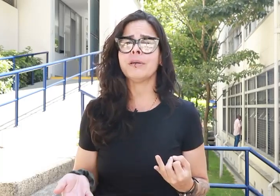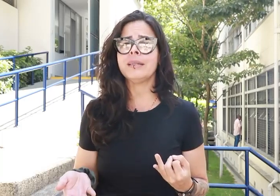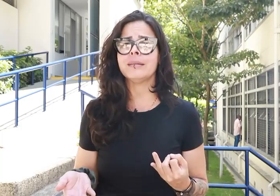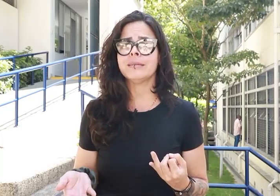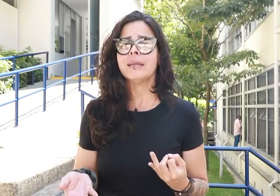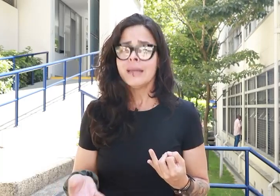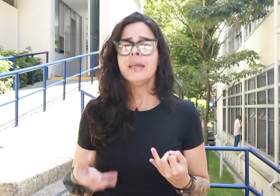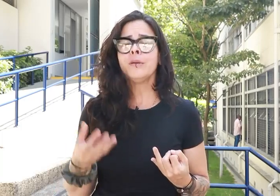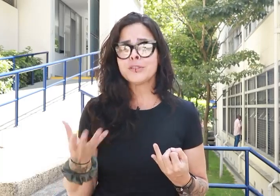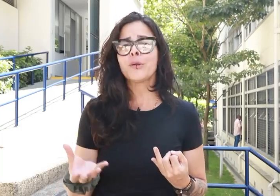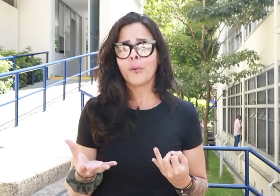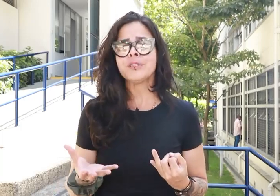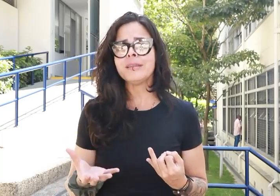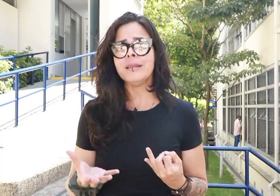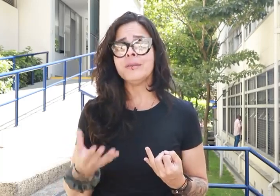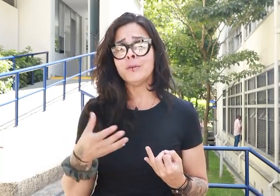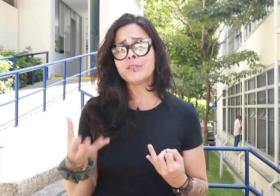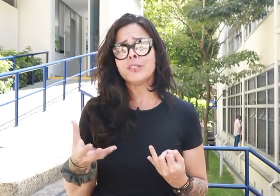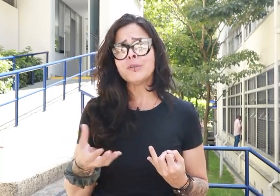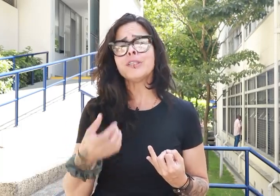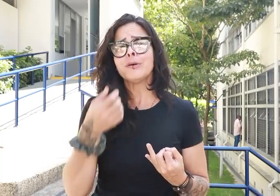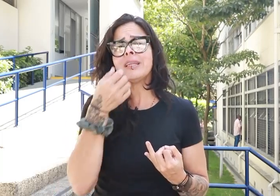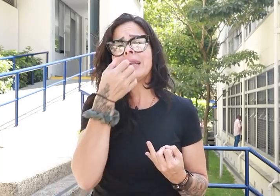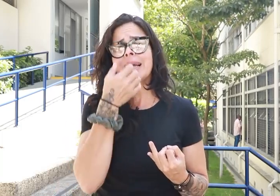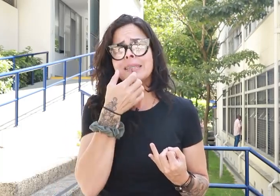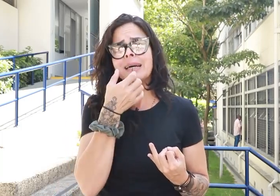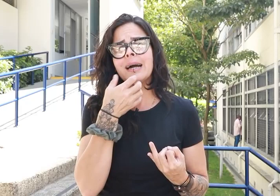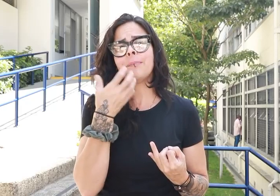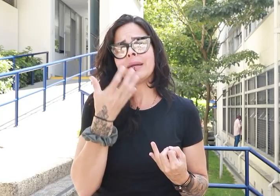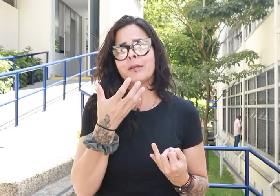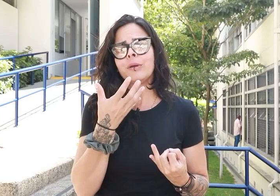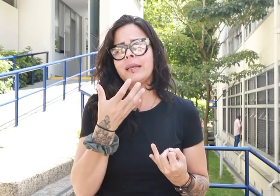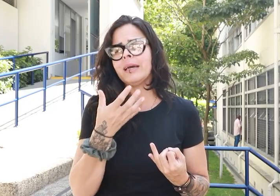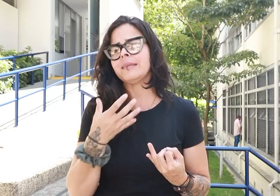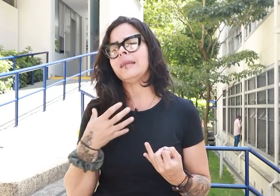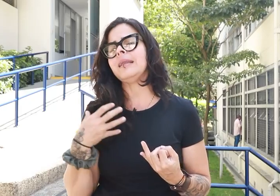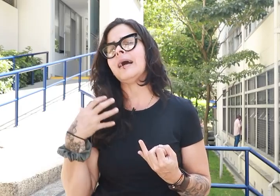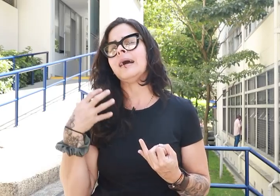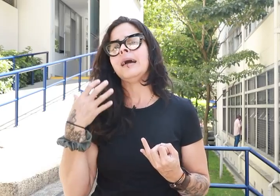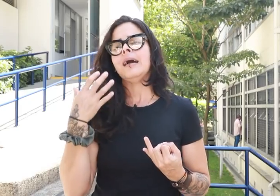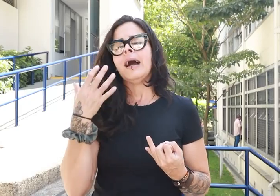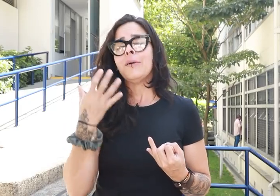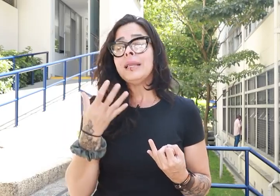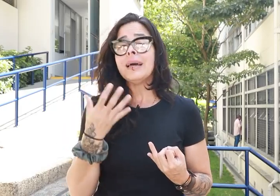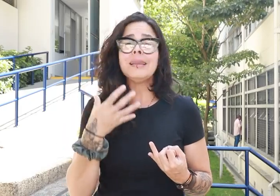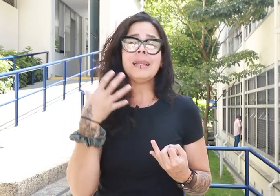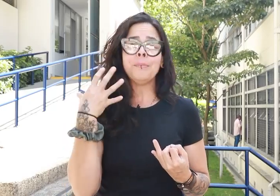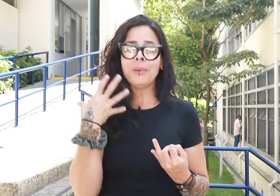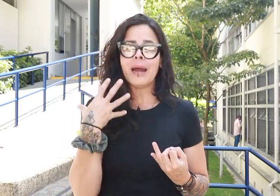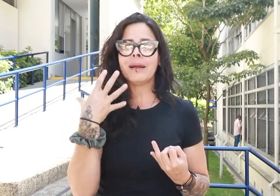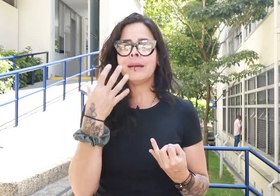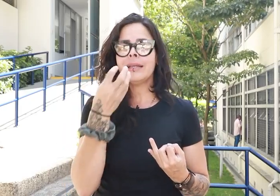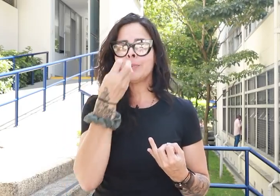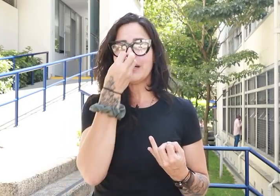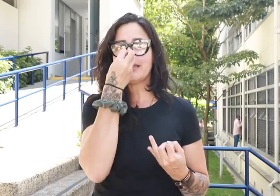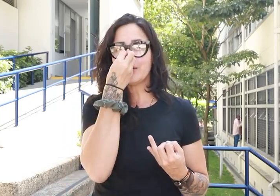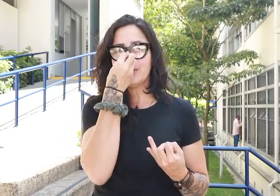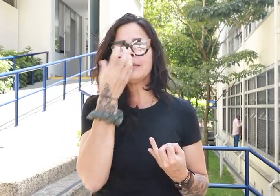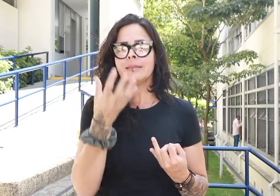habitantes. Y nuestro dispositivo tiene esa particularidad, tiene la habilidad de limpiar las partículas